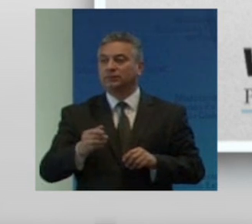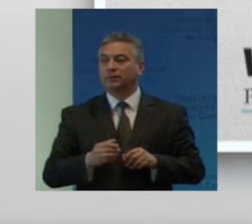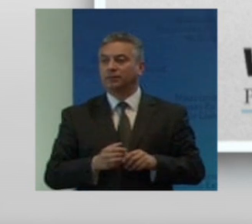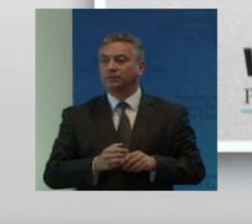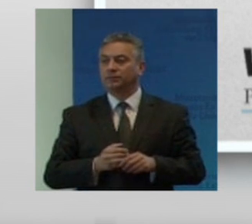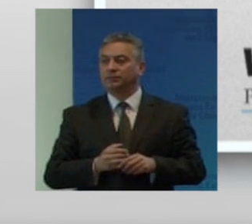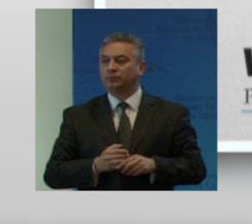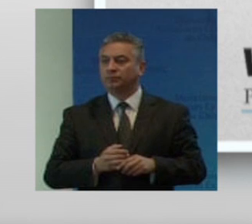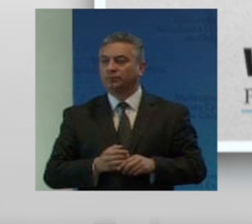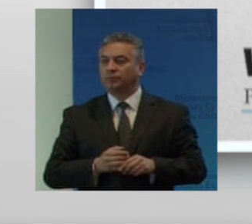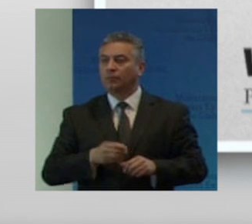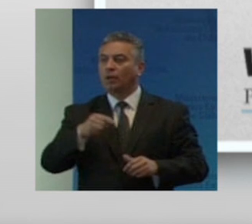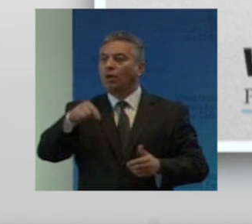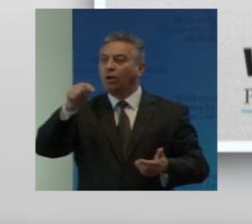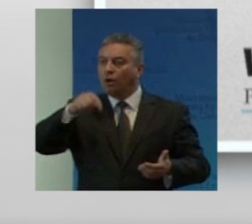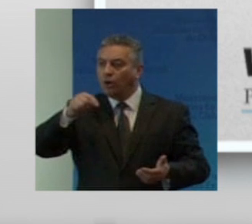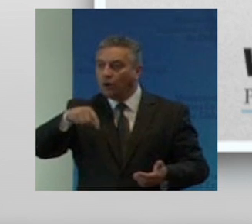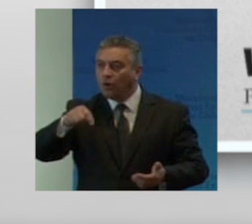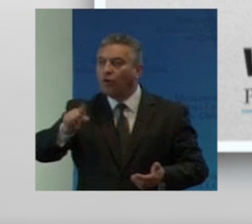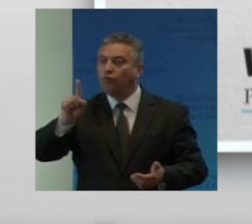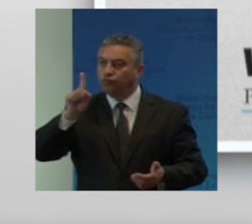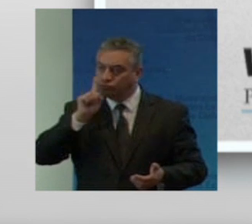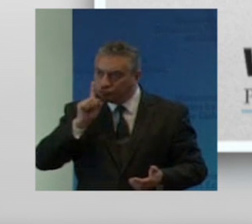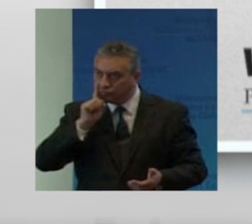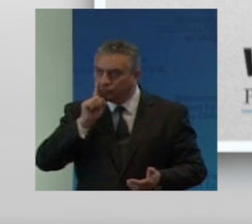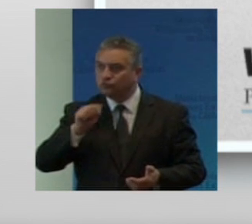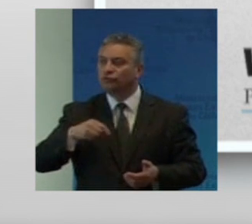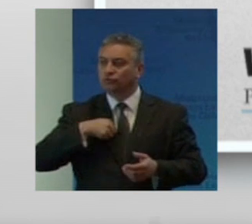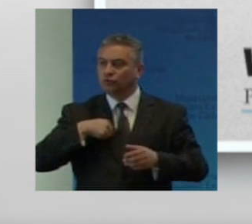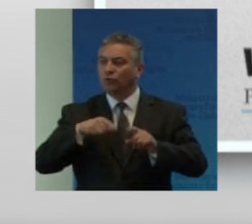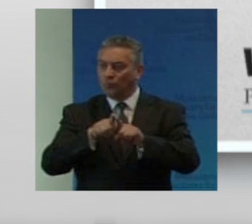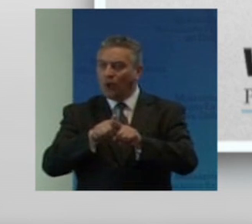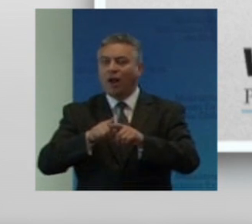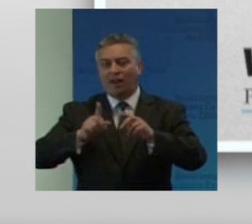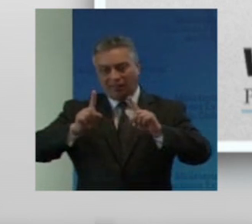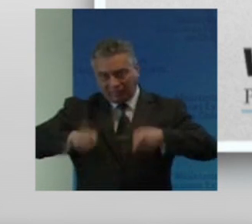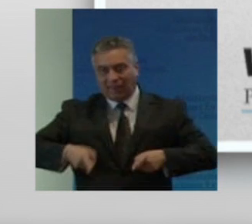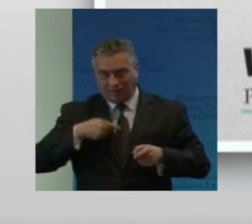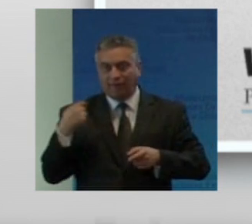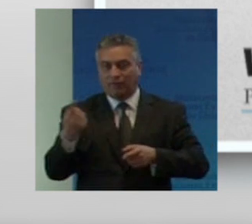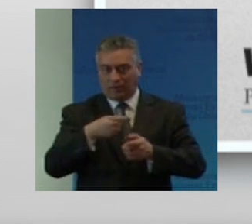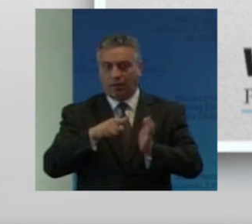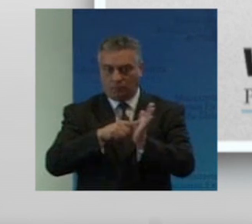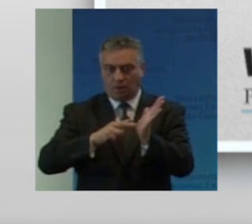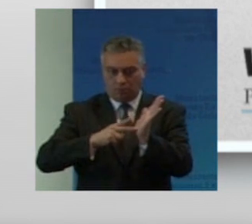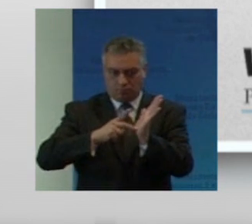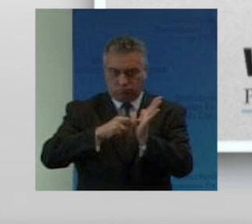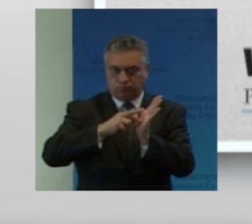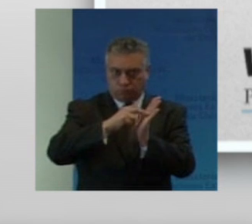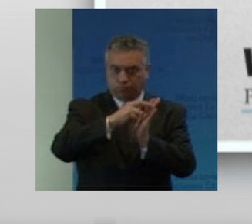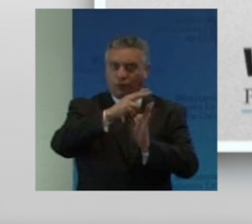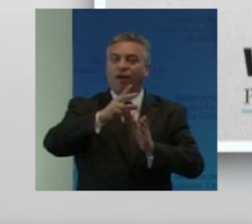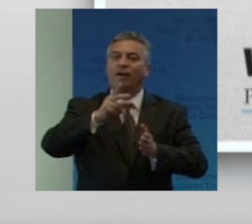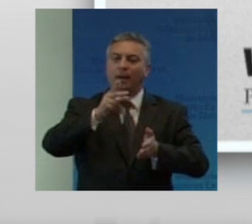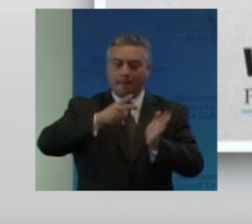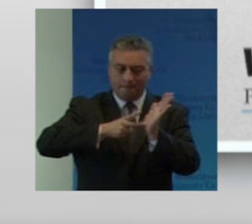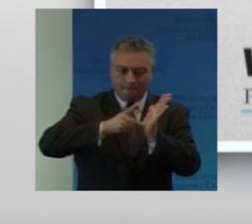Tendremos que dar pasos concretos para la sociedad y el desarrollo